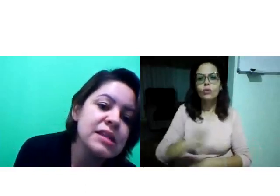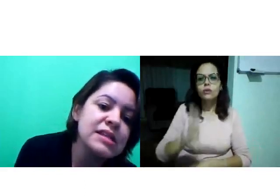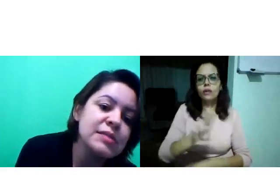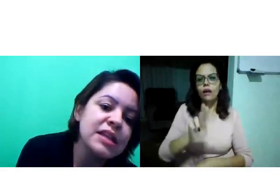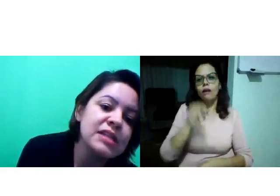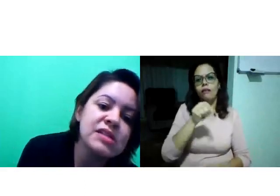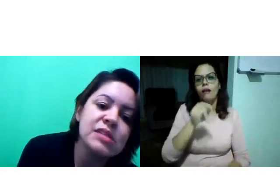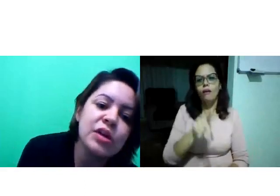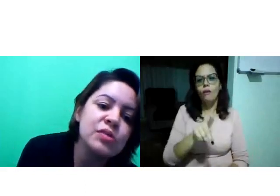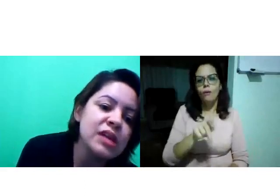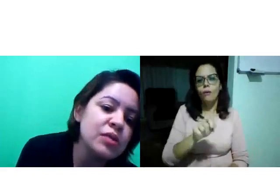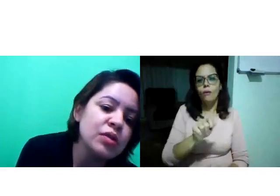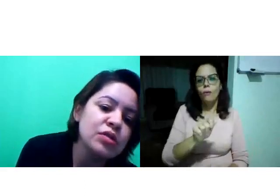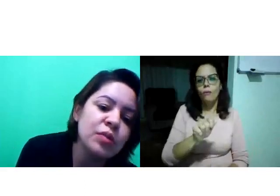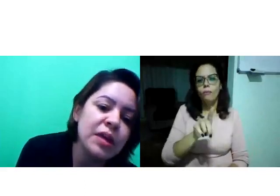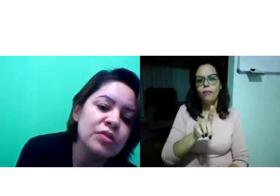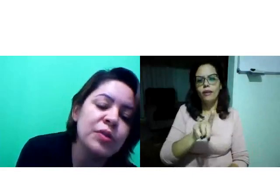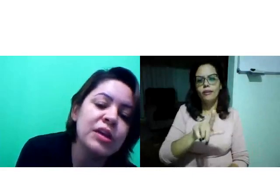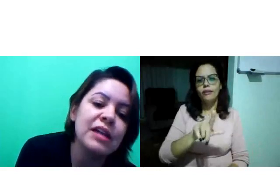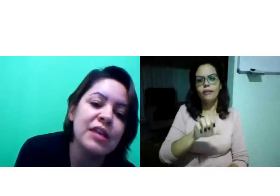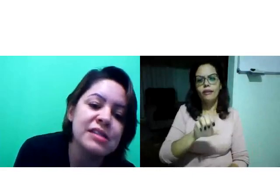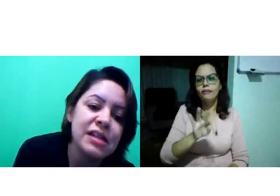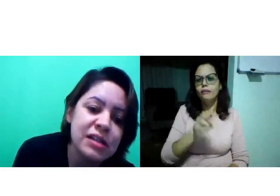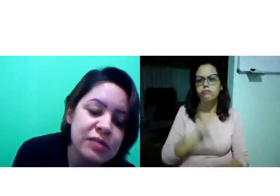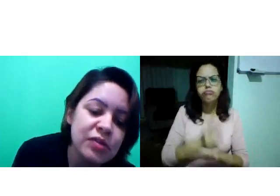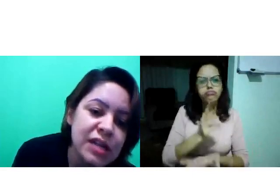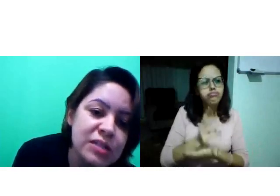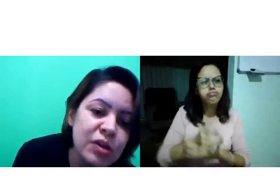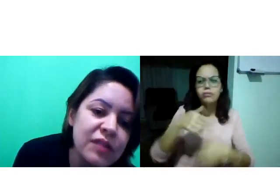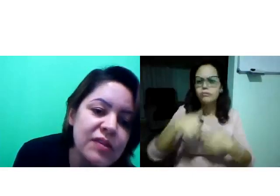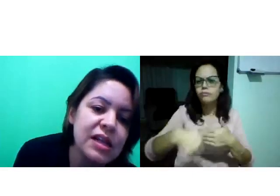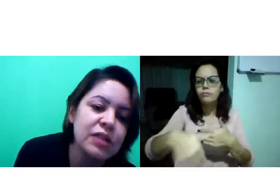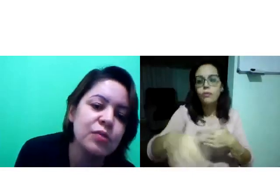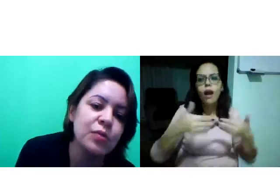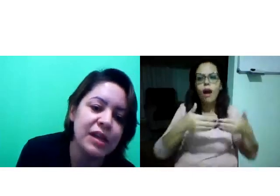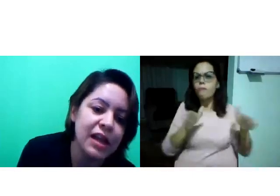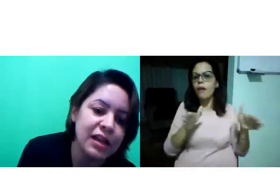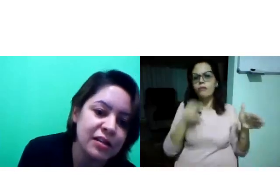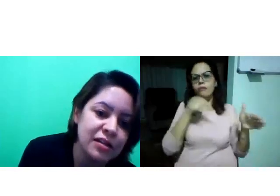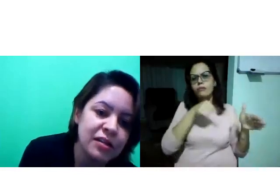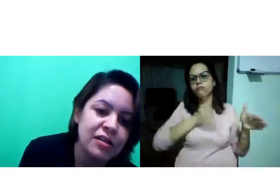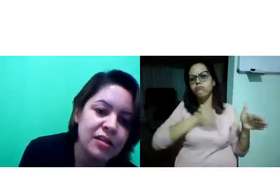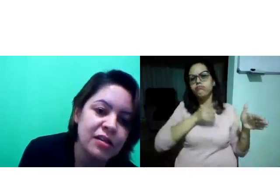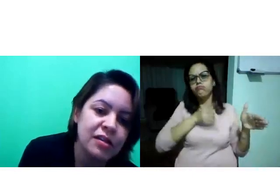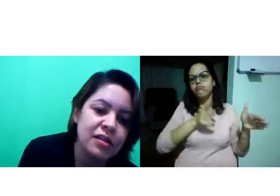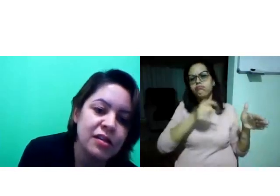Mas esses materiais vocês podem usar em um outro momento, porque eles vão estar disponíveis ali no Padlet.